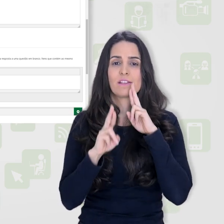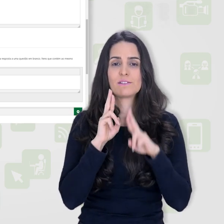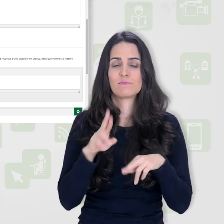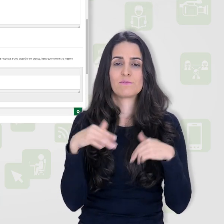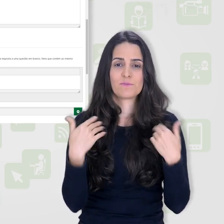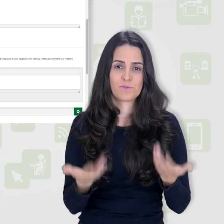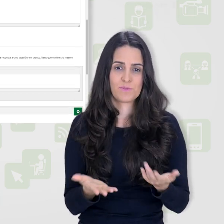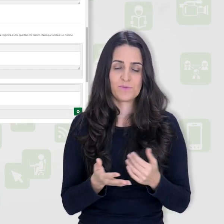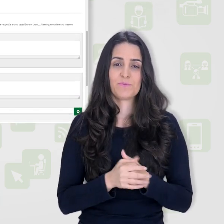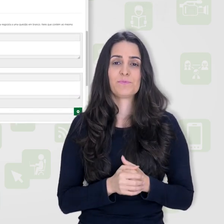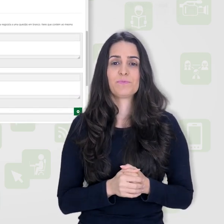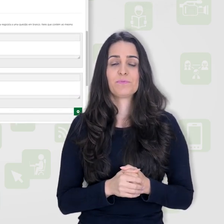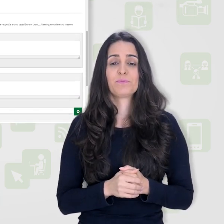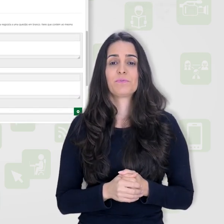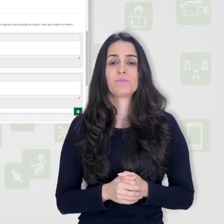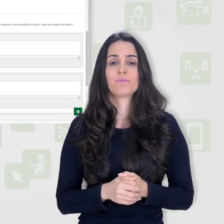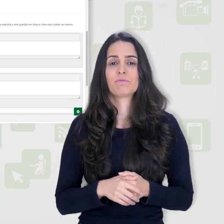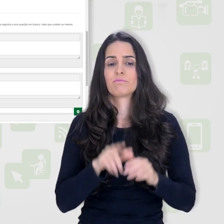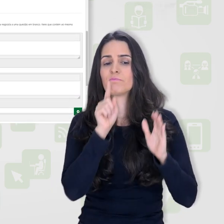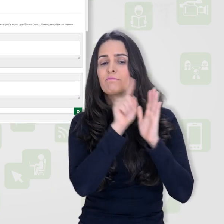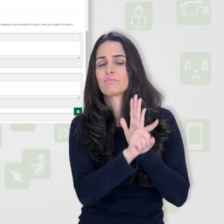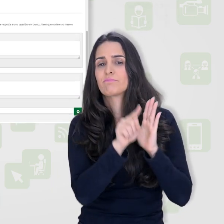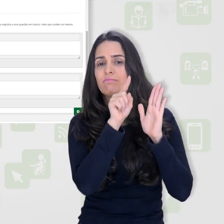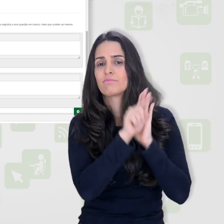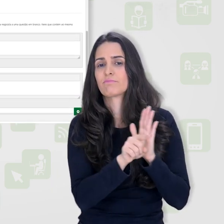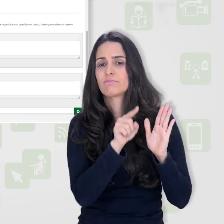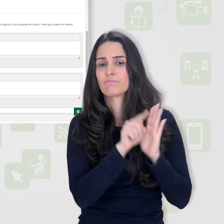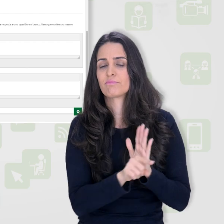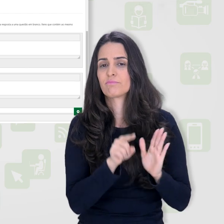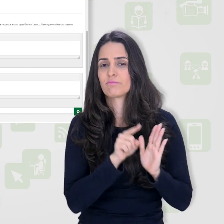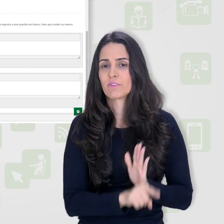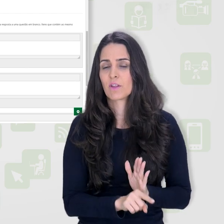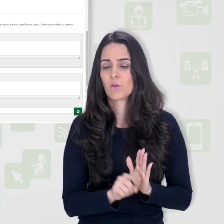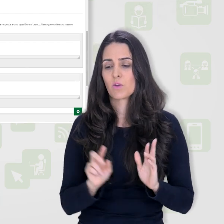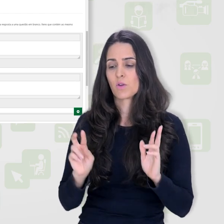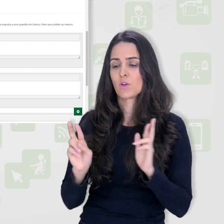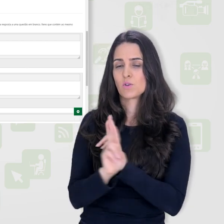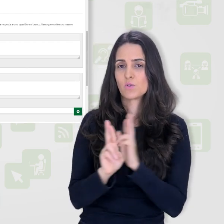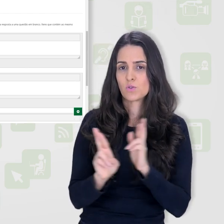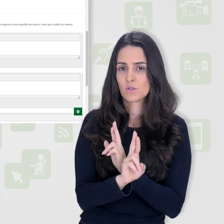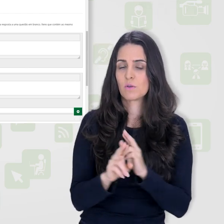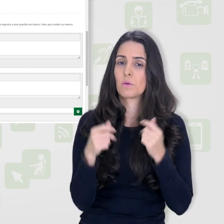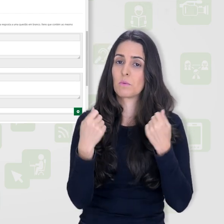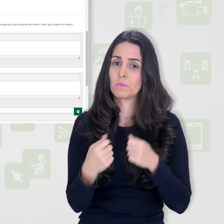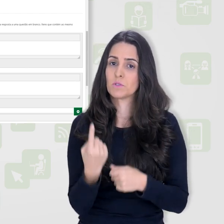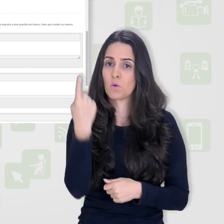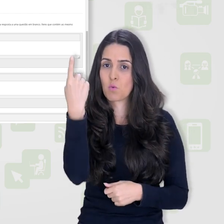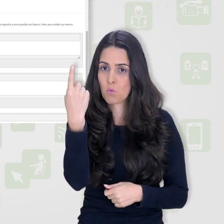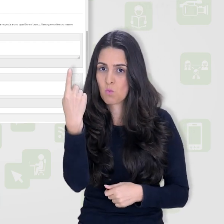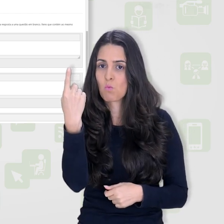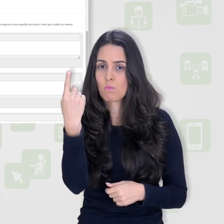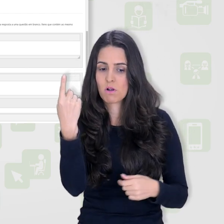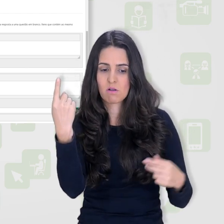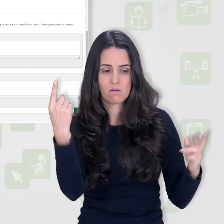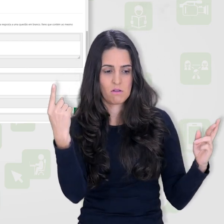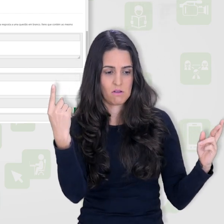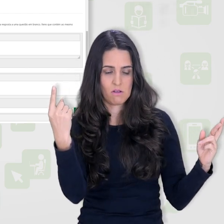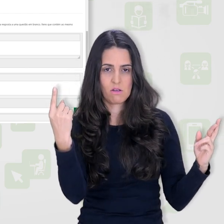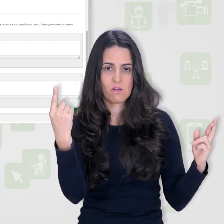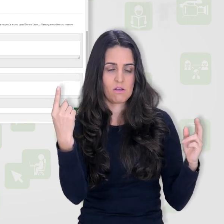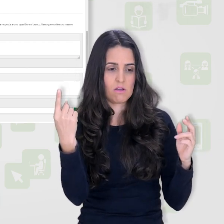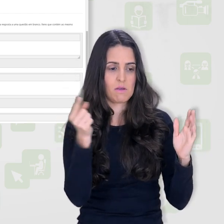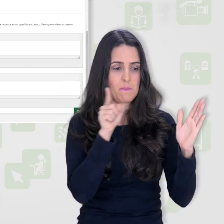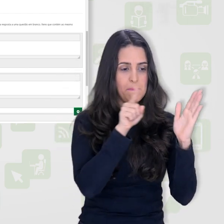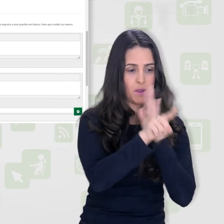respostas. Então, a cada questão associativa eu preciso ter uma resposta associada